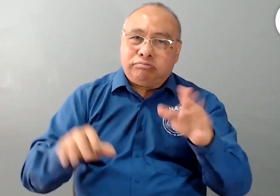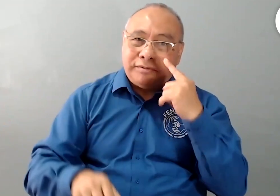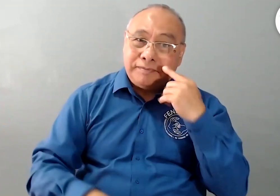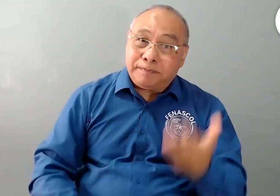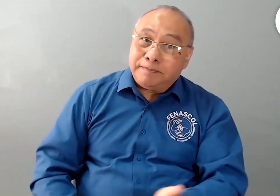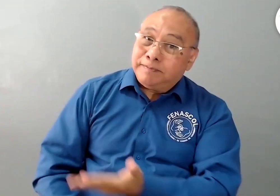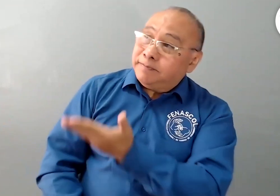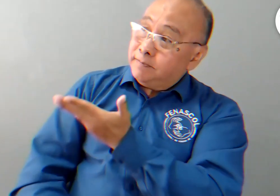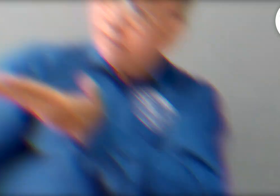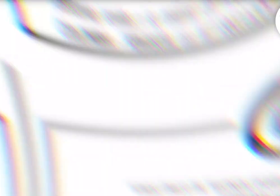resolución.